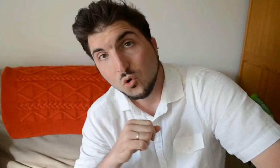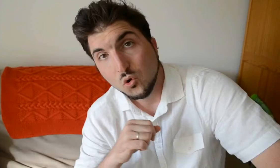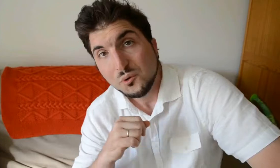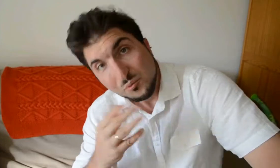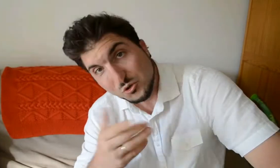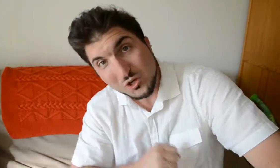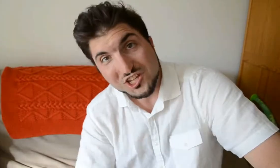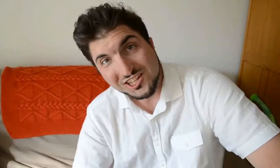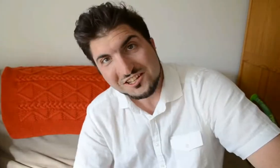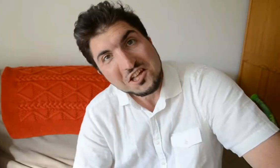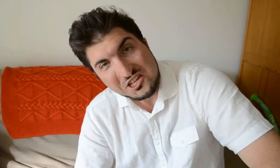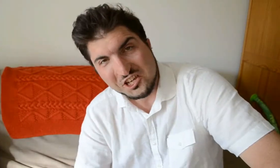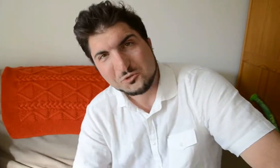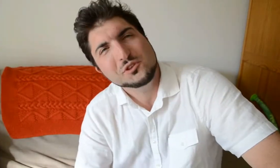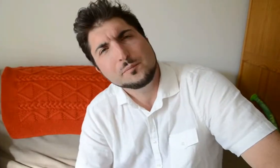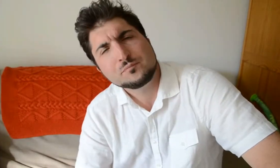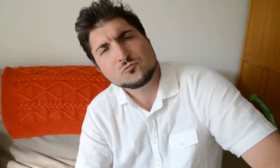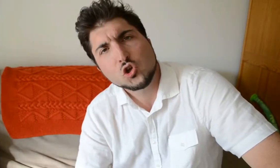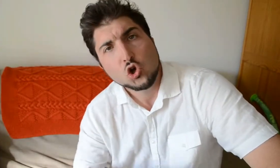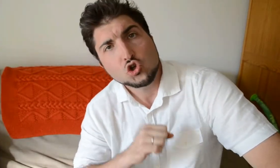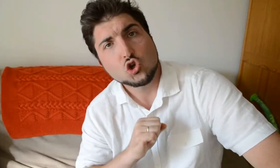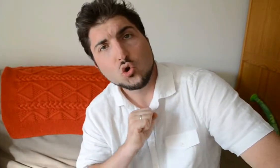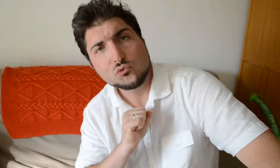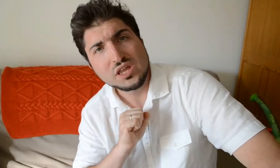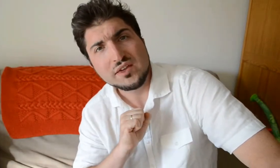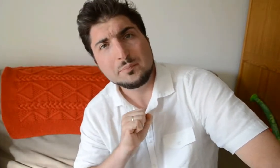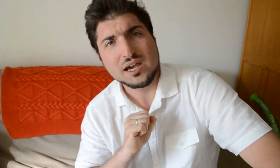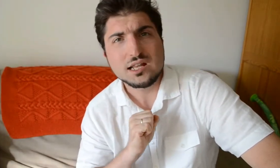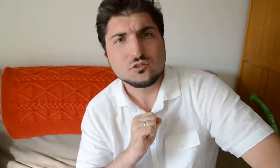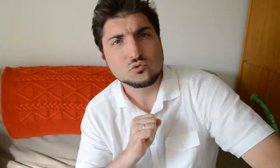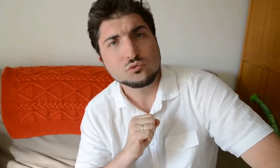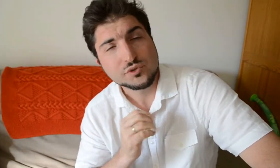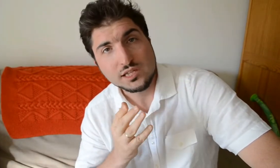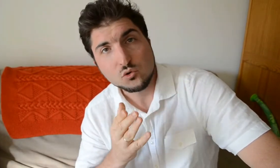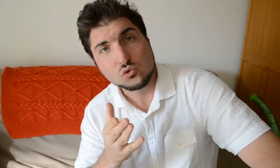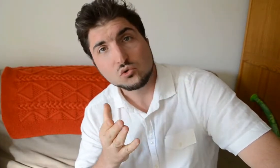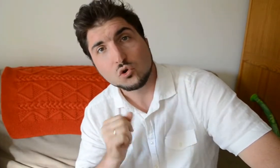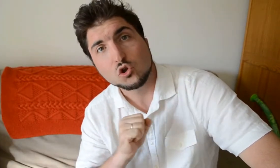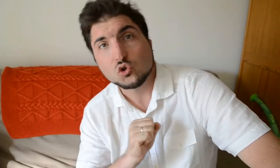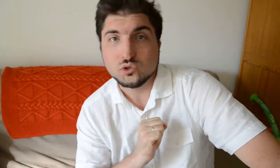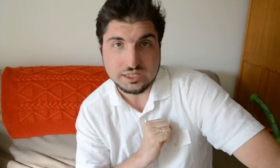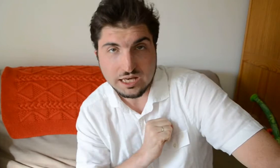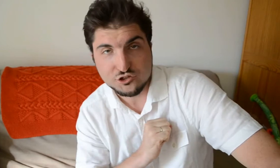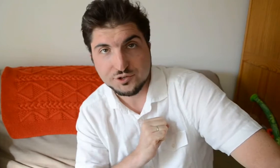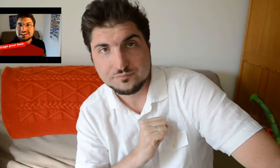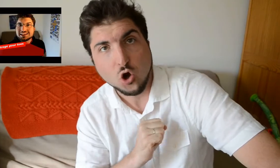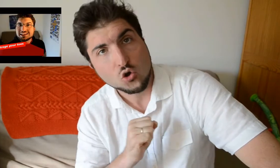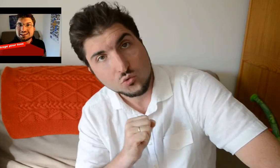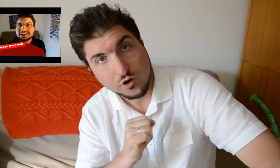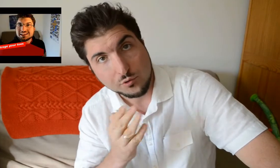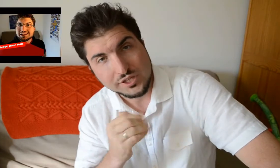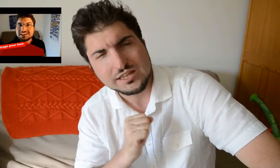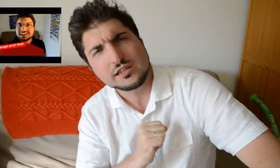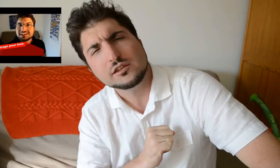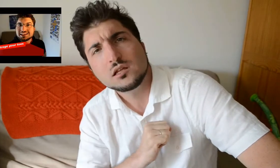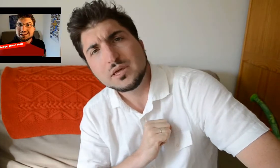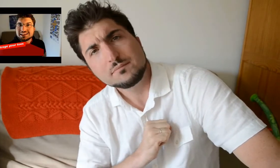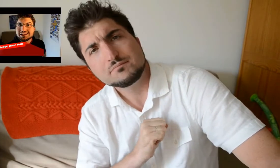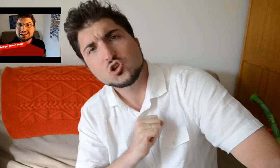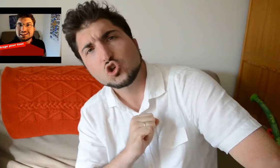Bonjour à chacun et chacune. Je vous avais parlé d'une vidéo sur le sous-titrage en novembre dernier. Mais je